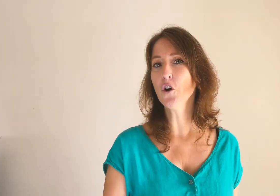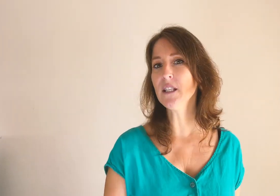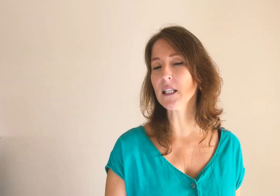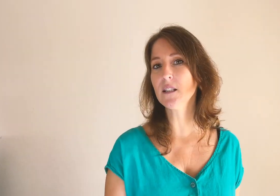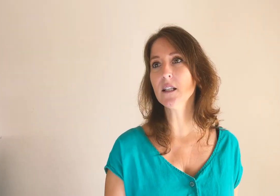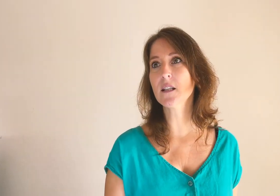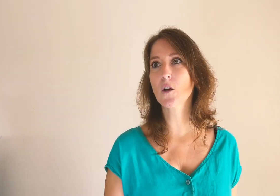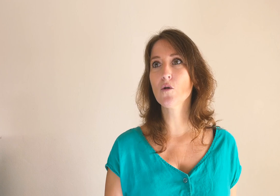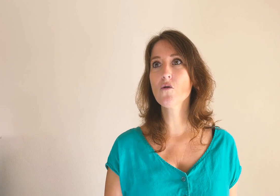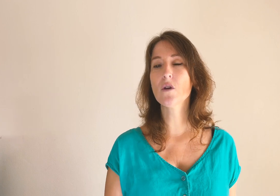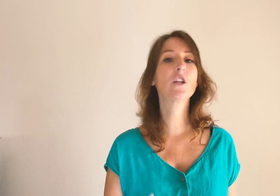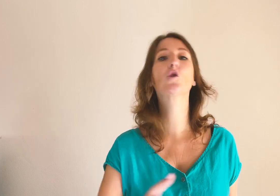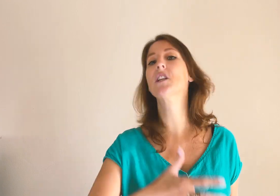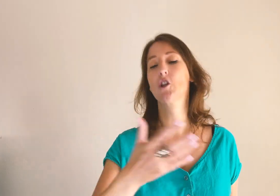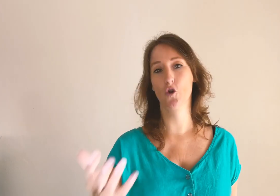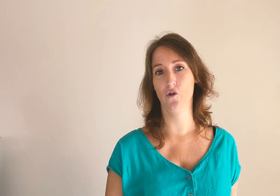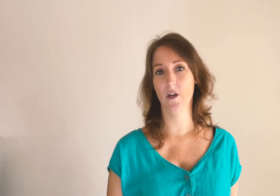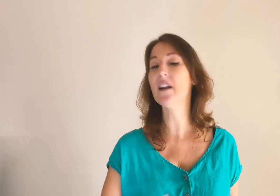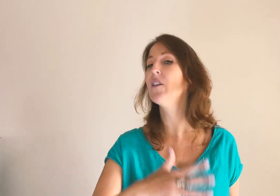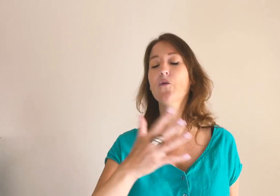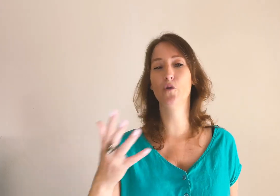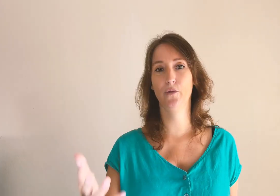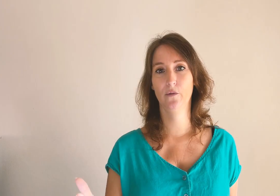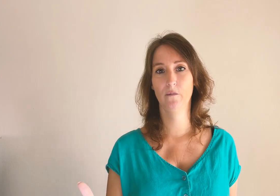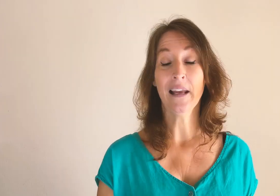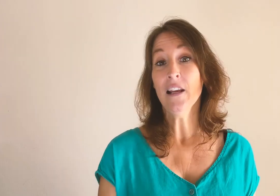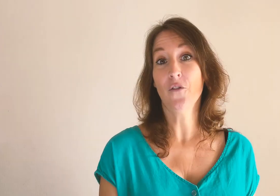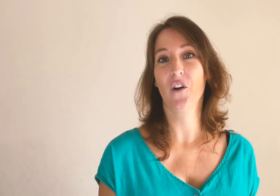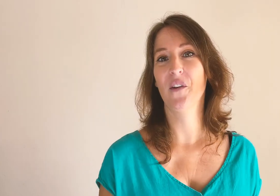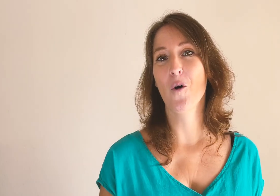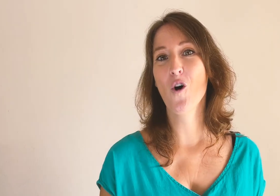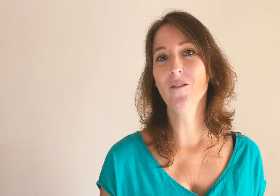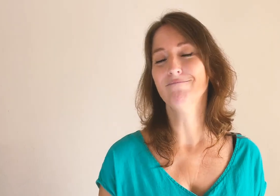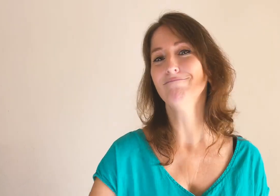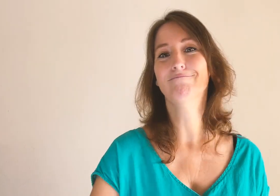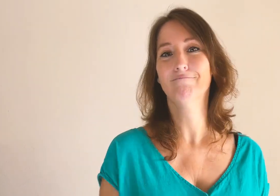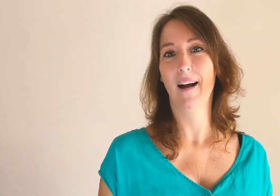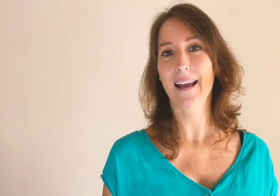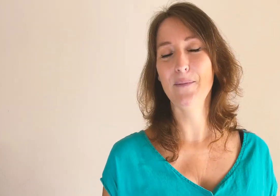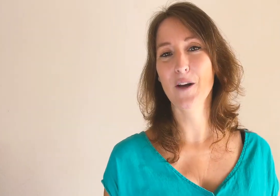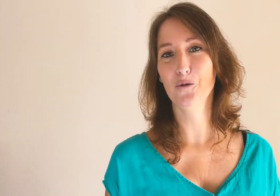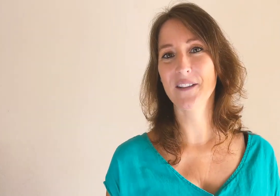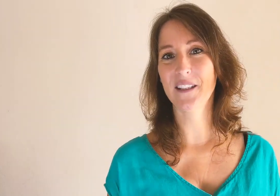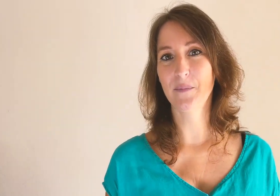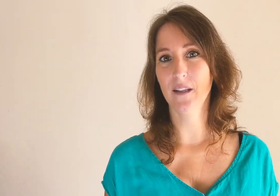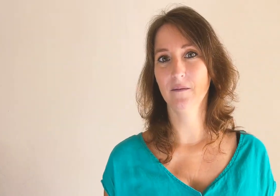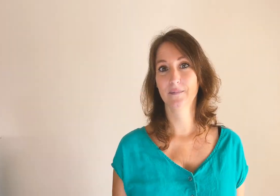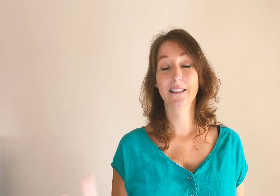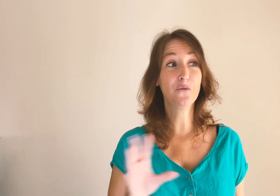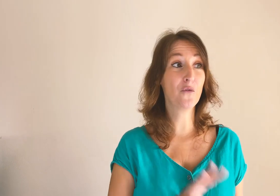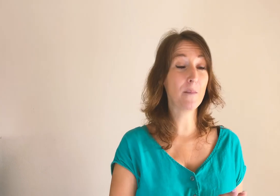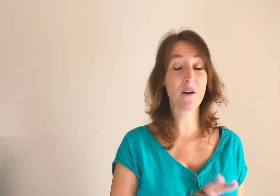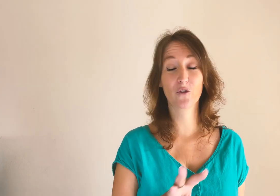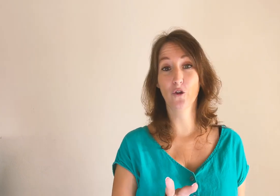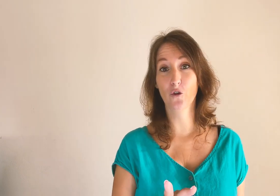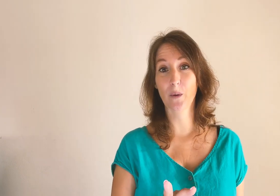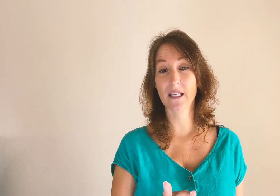retenir ici, c'est que les choses, elles changent, elles évoluent. Et forcément, eh bien, on doit s'adapter. Si vous ne voulez pas que votre entreprise